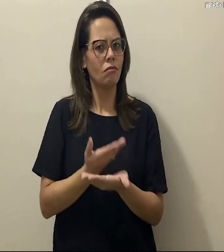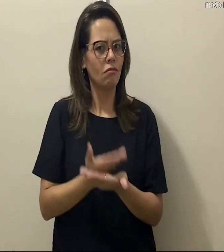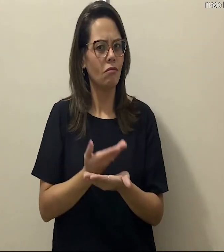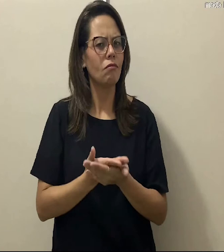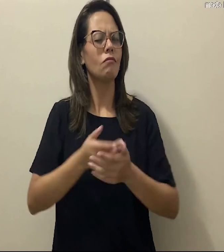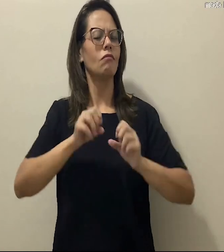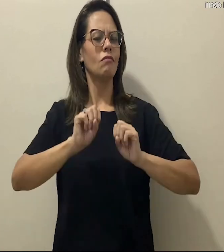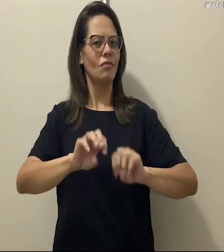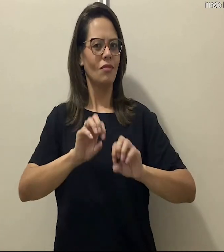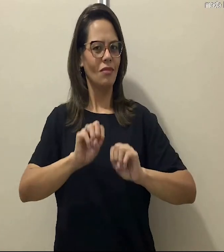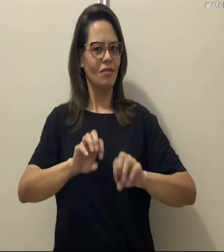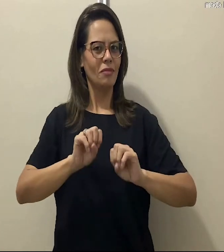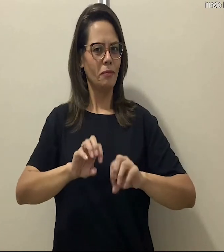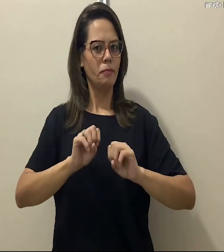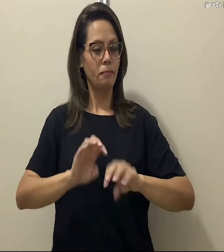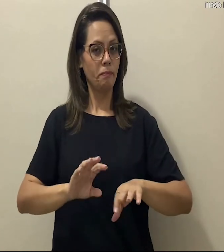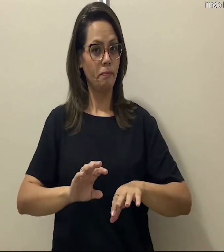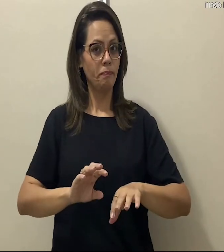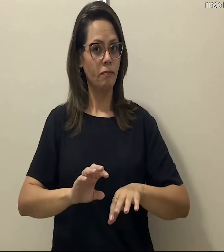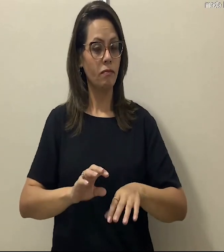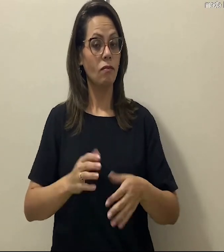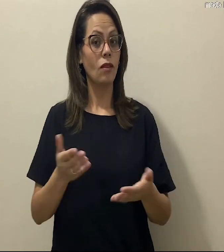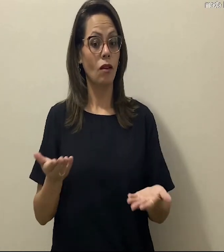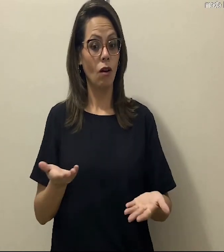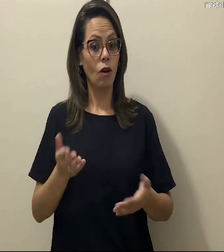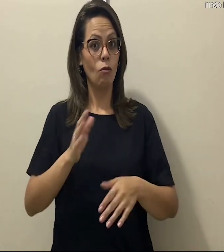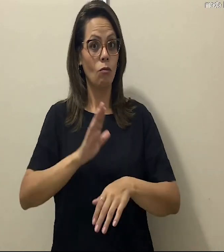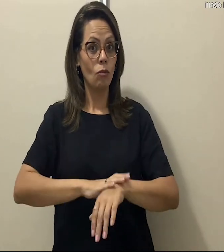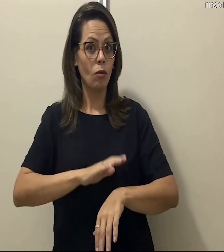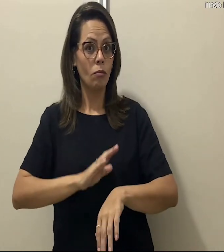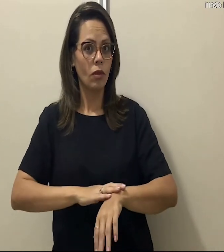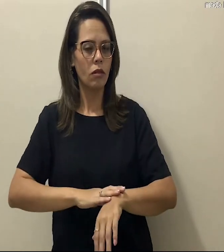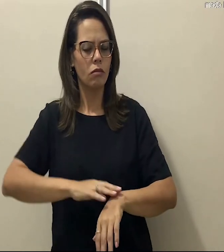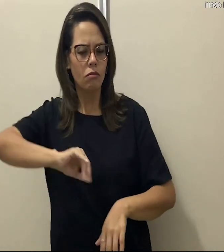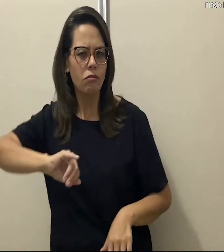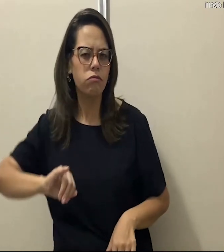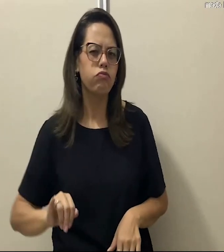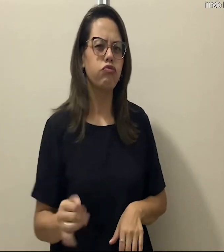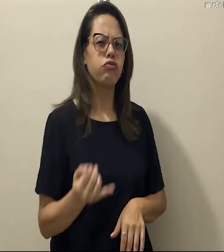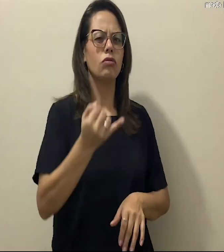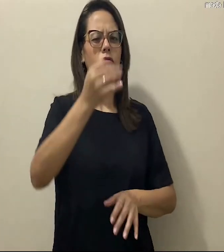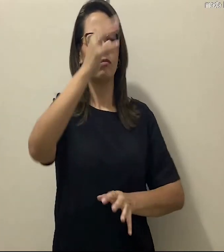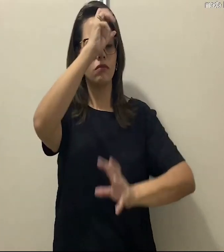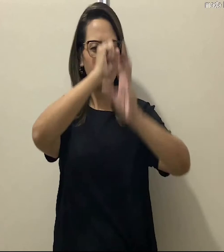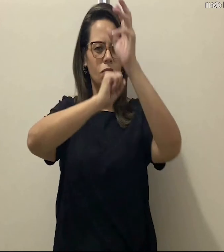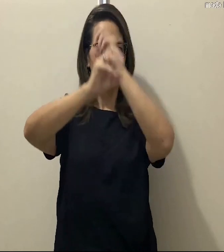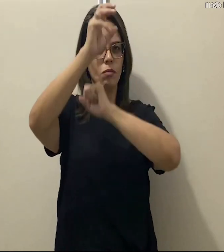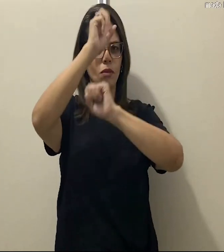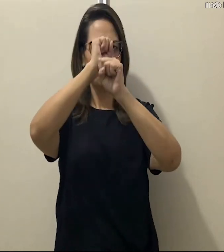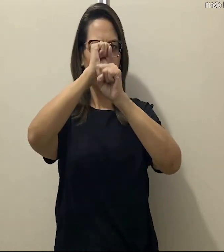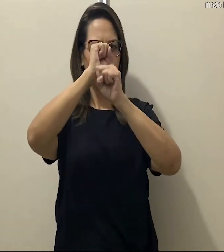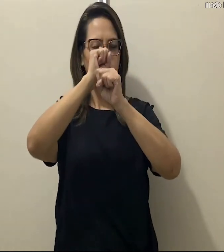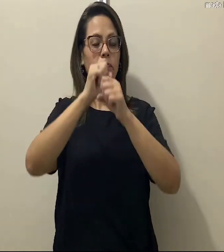agora pra ensinar. E esse é um momento muito rico de aprendizado, tá?